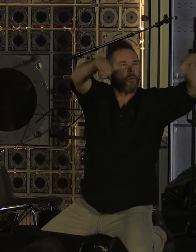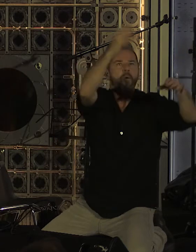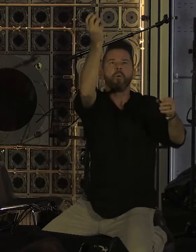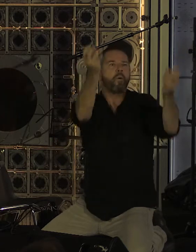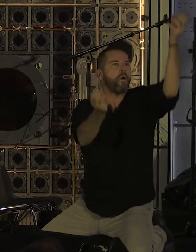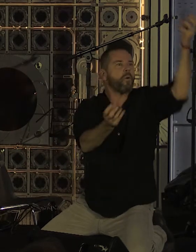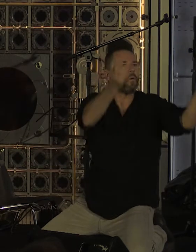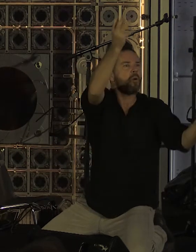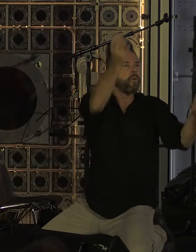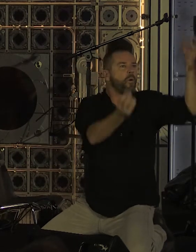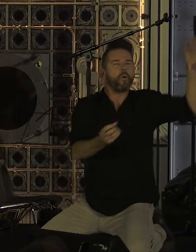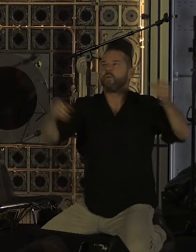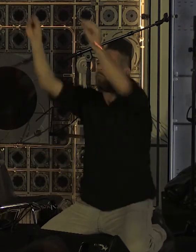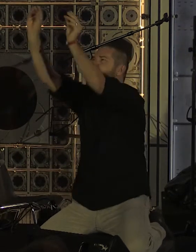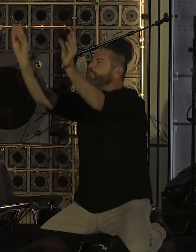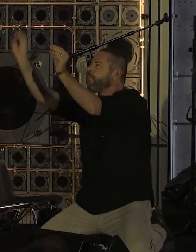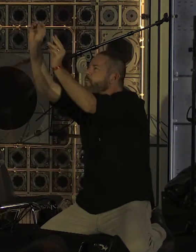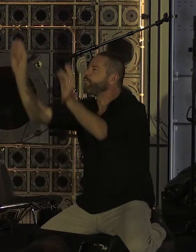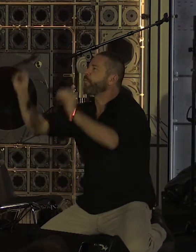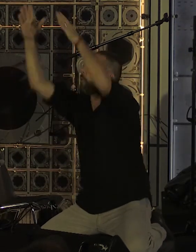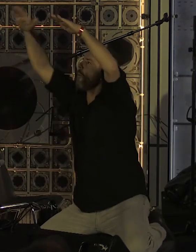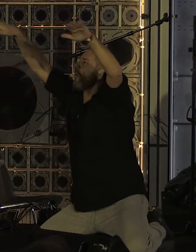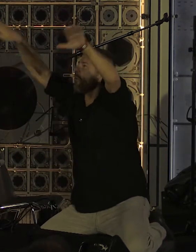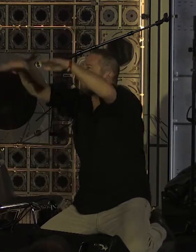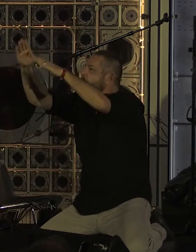Frangipanier Et une senteur douce De jasmin De camp